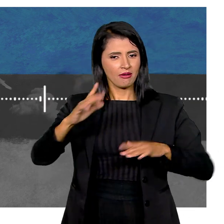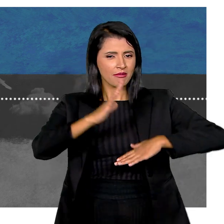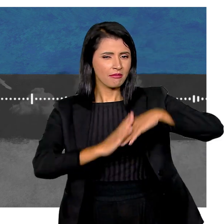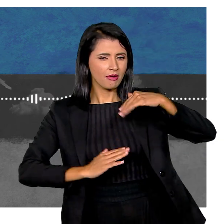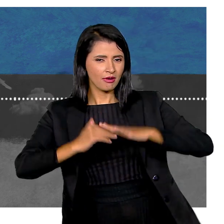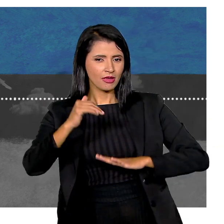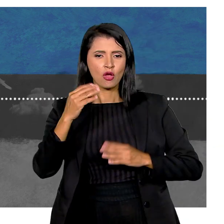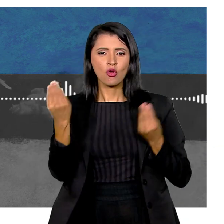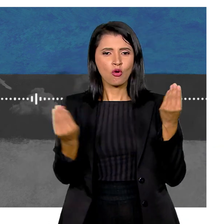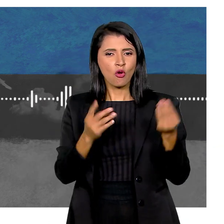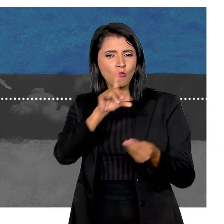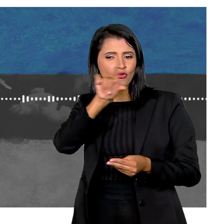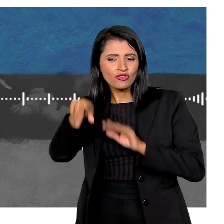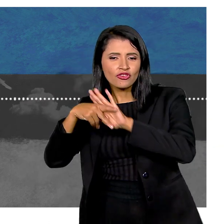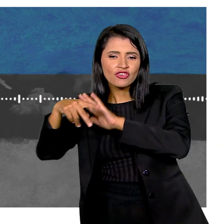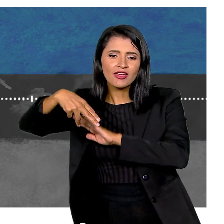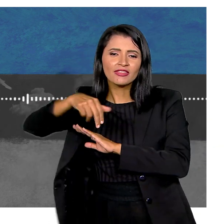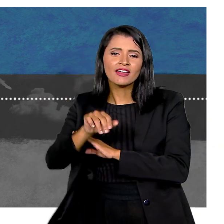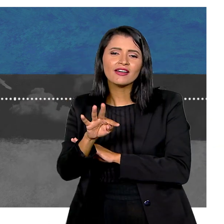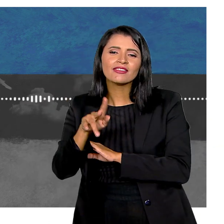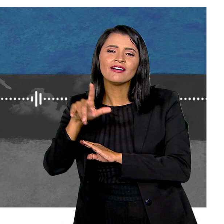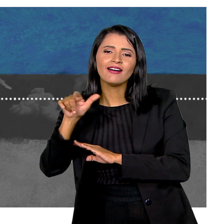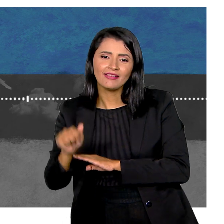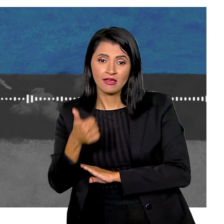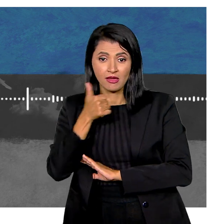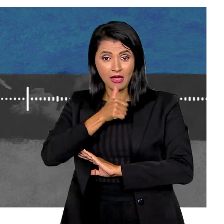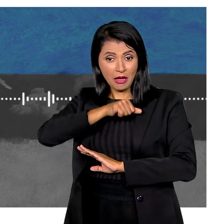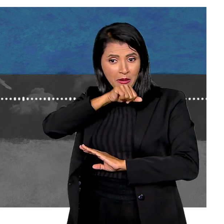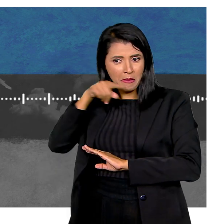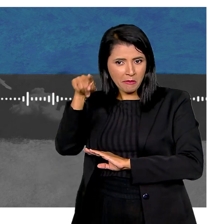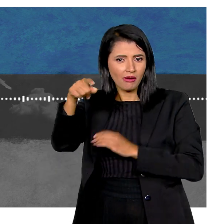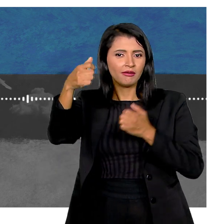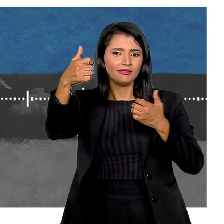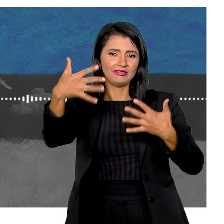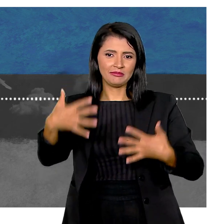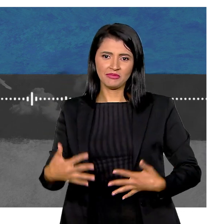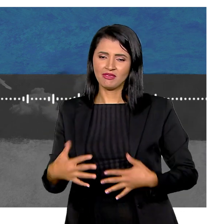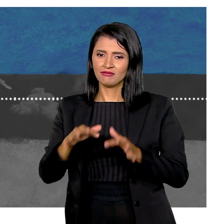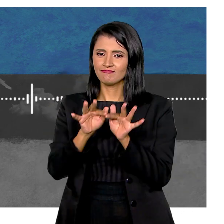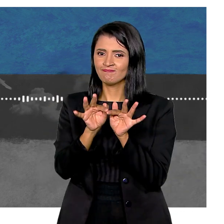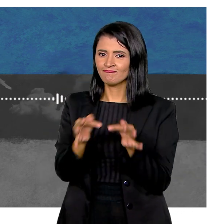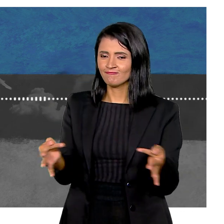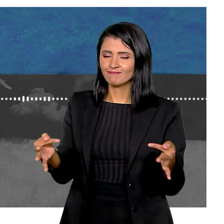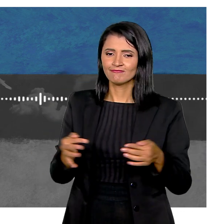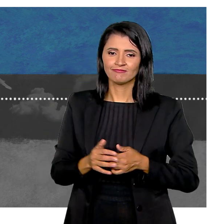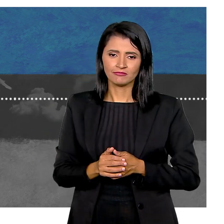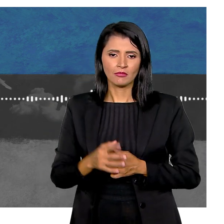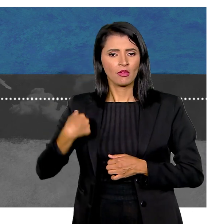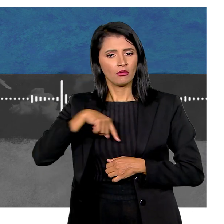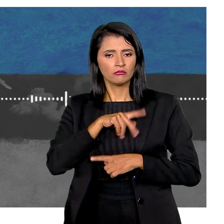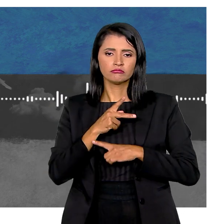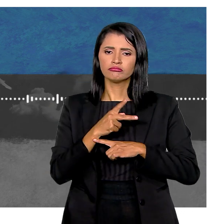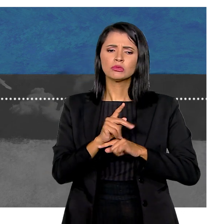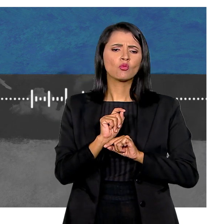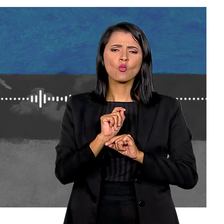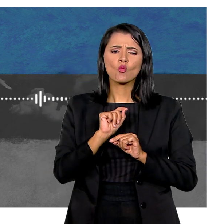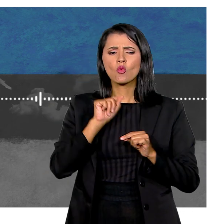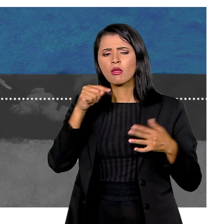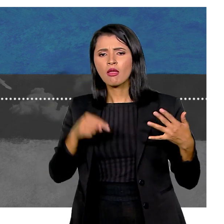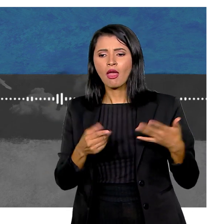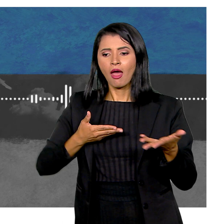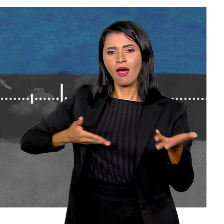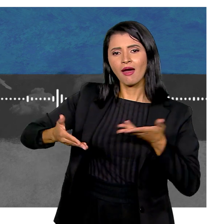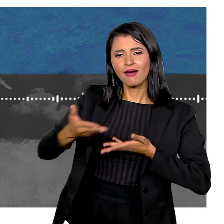Mas na prática, como é dia a dia da Natália? Isso, a mãe Maria Cláudia Consegue contar de uma forma bem simples Nós procuramos